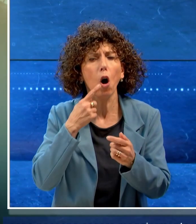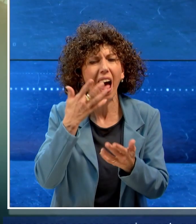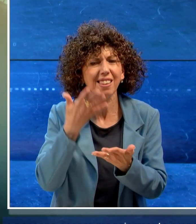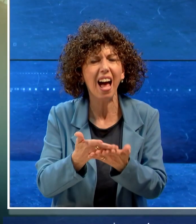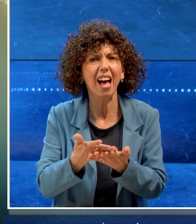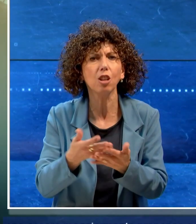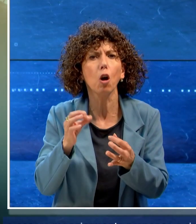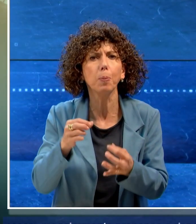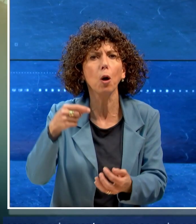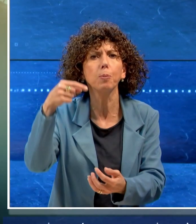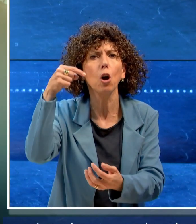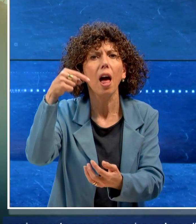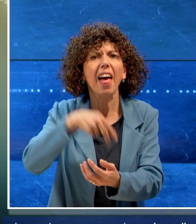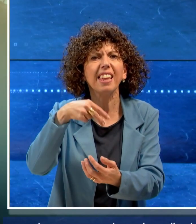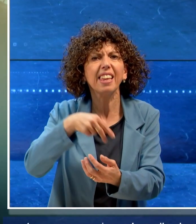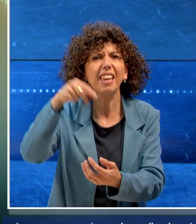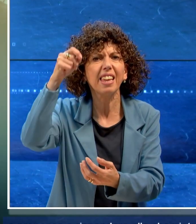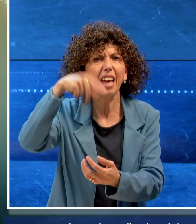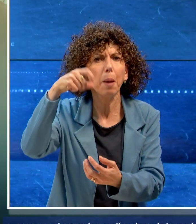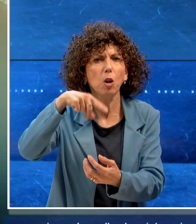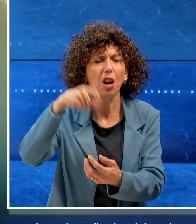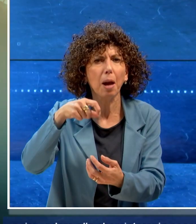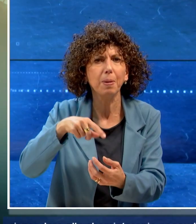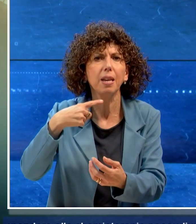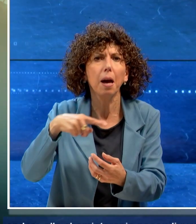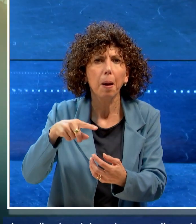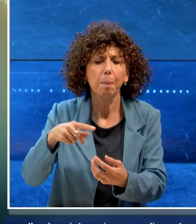rispondere alla chemioterapia neoaudiuvante.